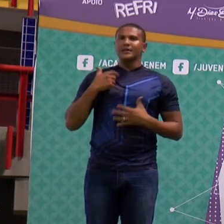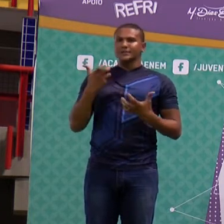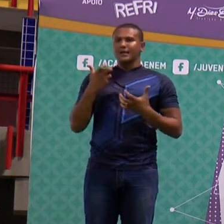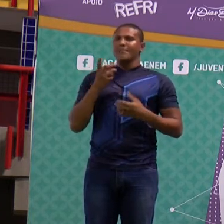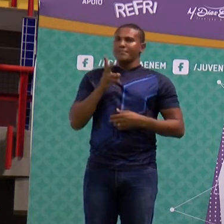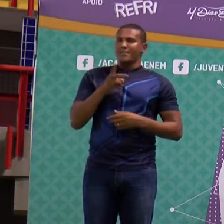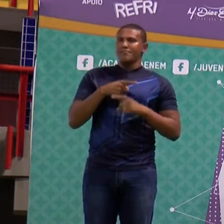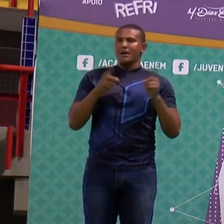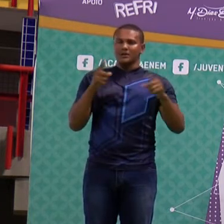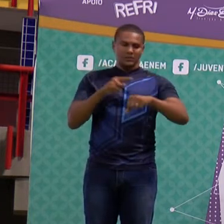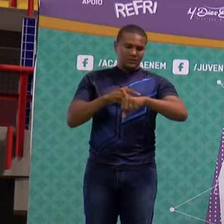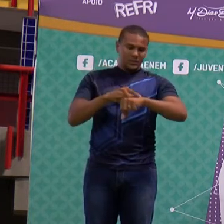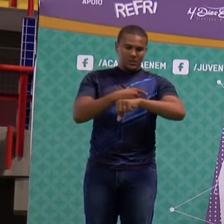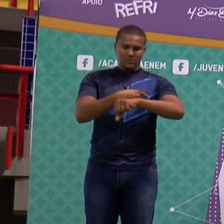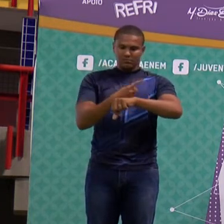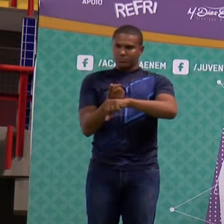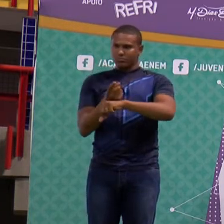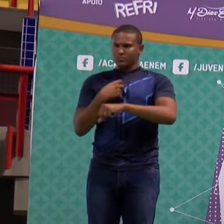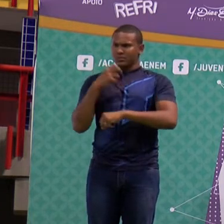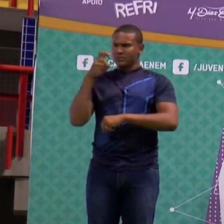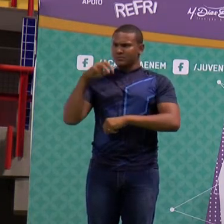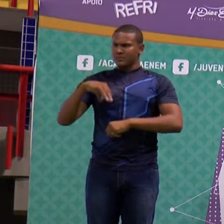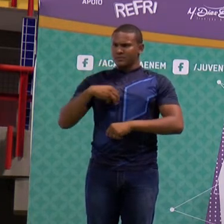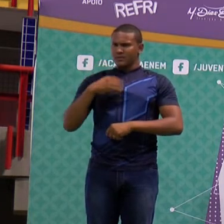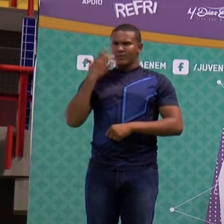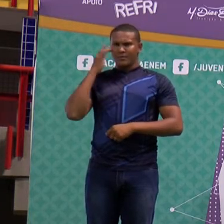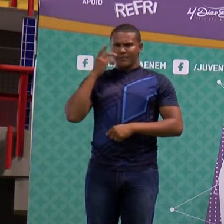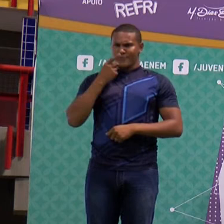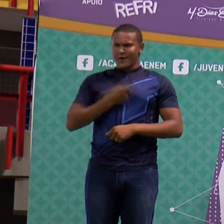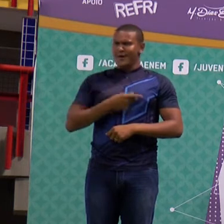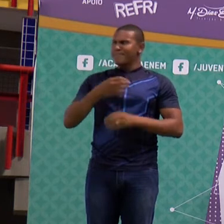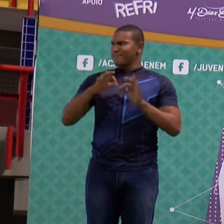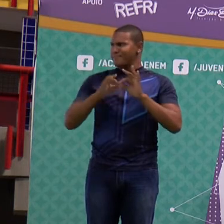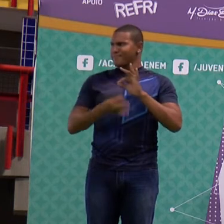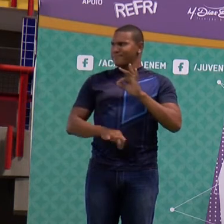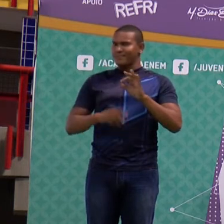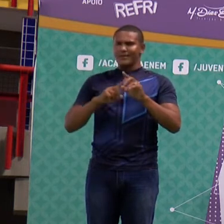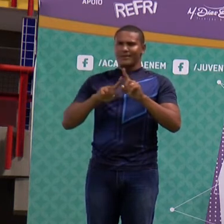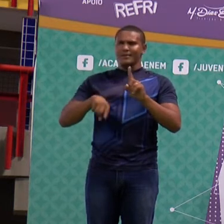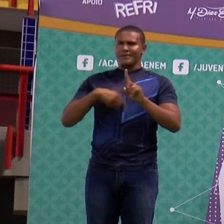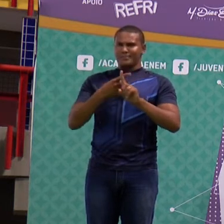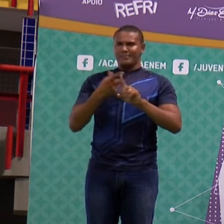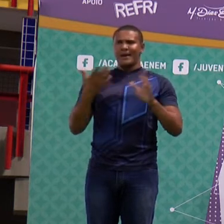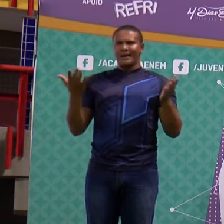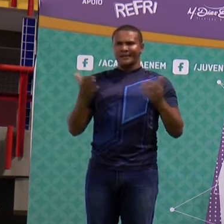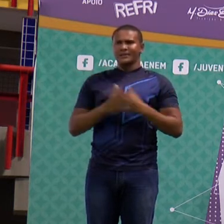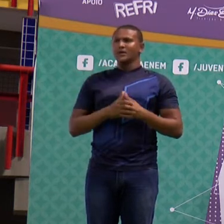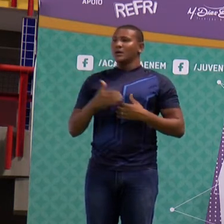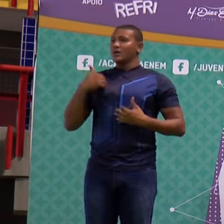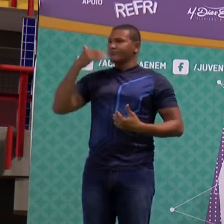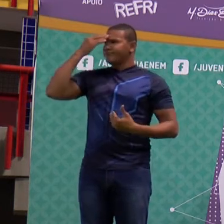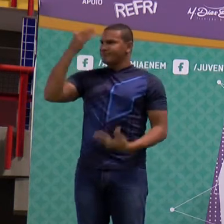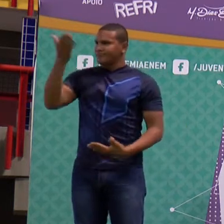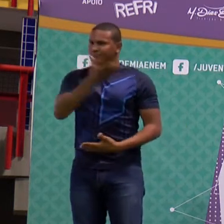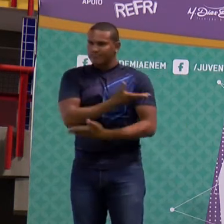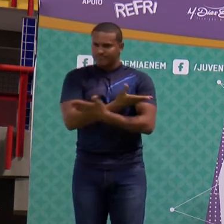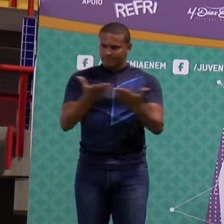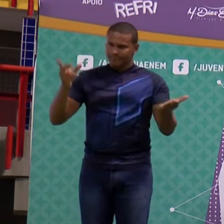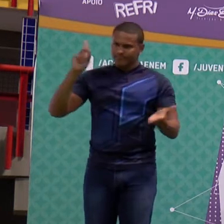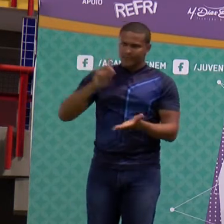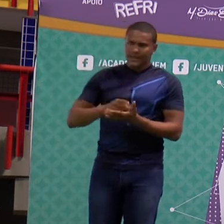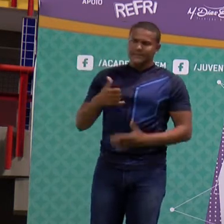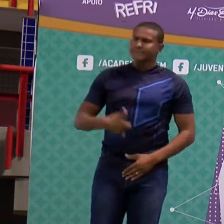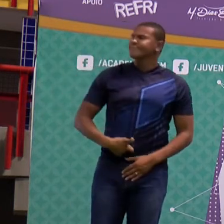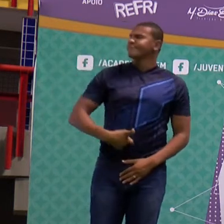já está meio extrapolado eu tinha 5 minutos eu acho que eu tomei bem mais do que isso eu agradeço muito a honra de estar aqui com vocês